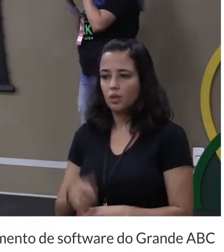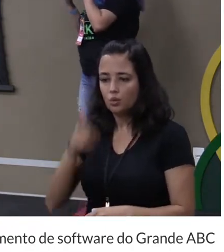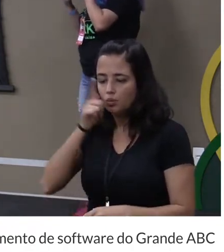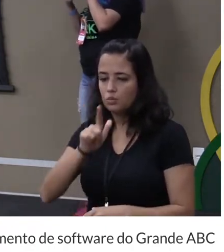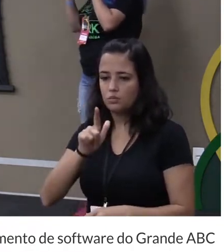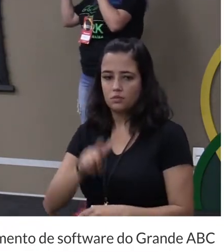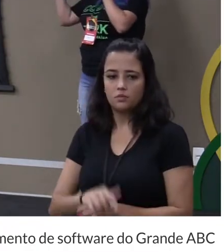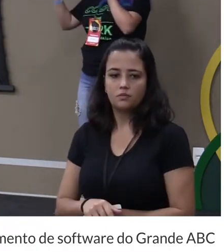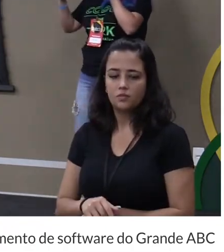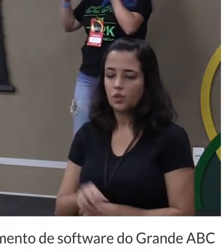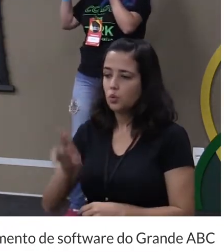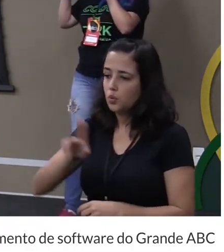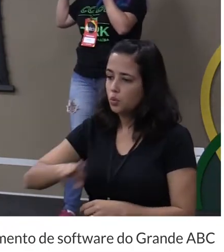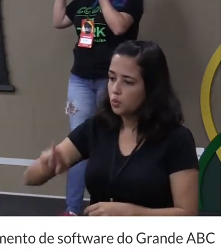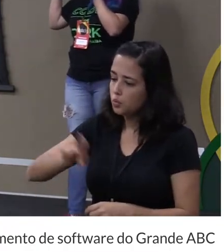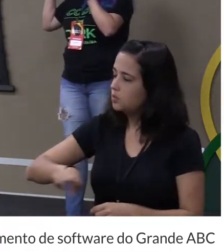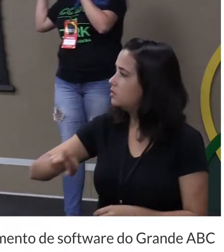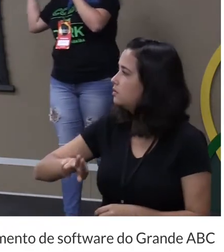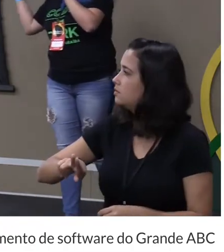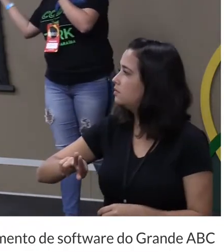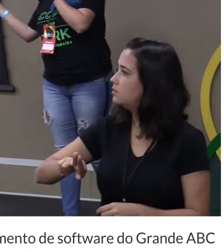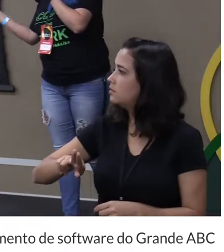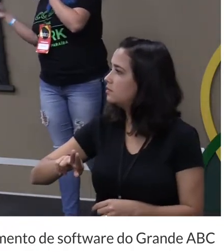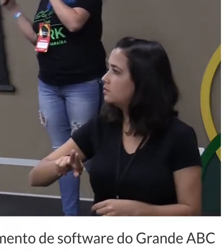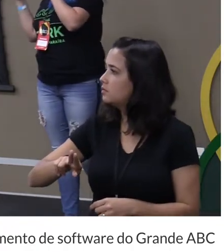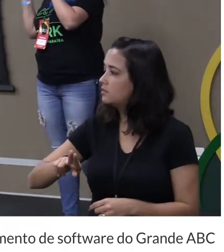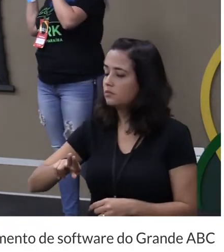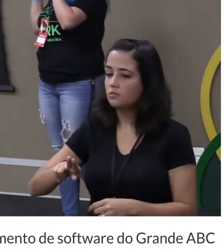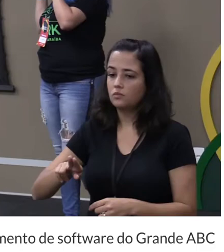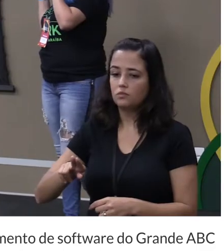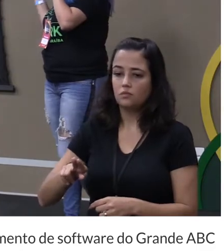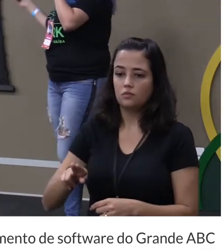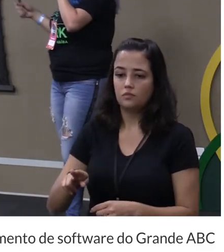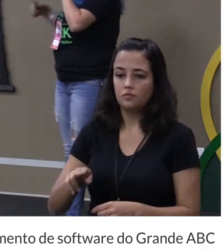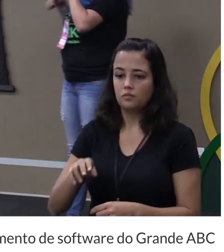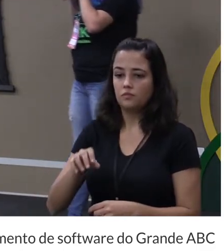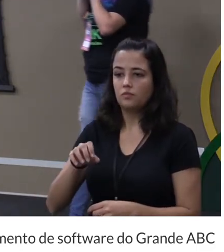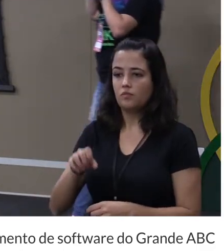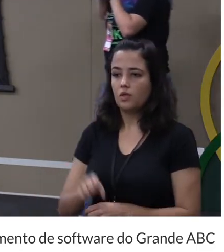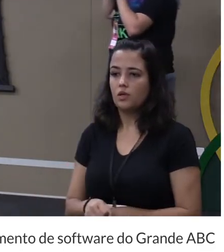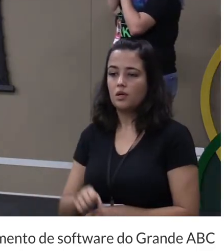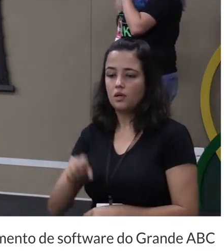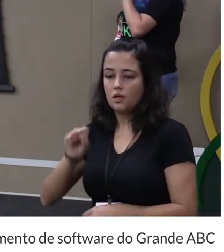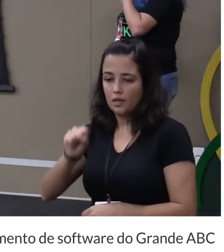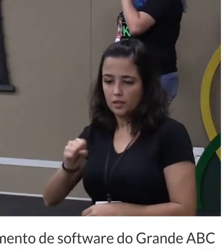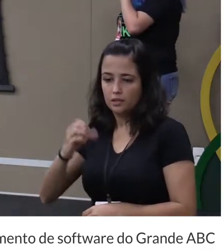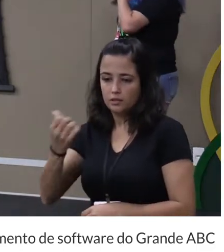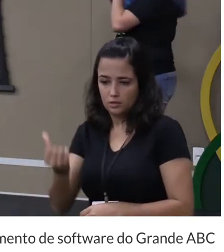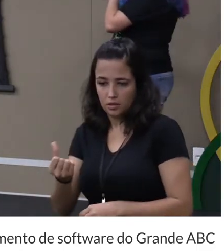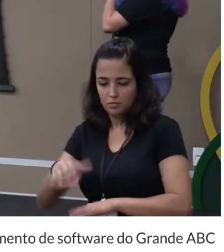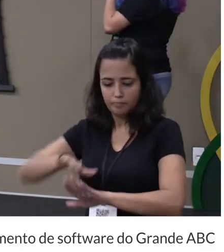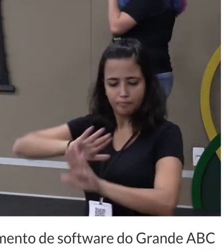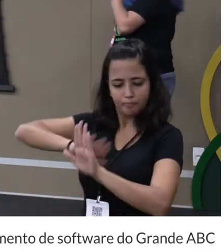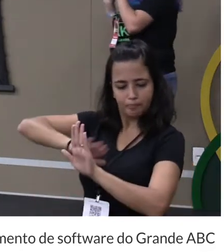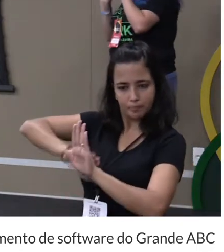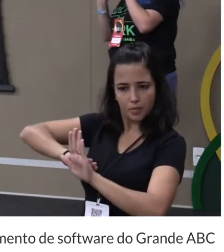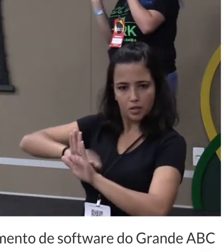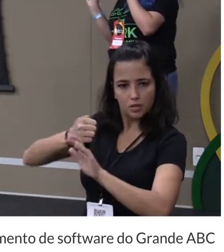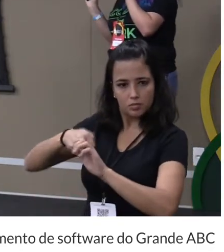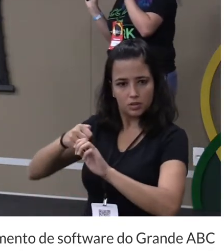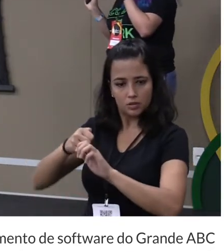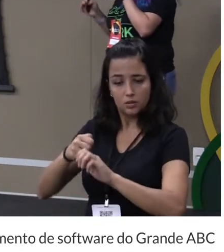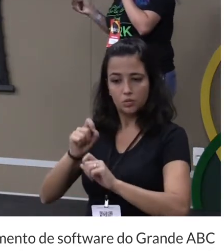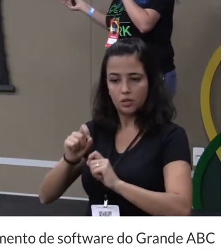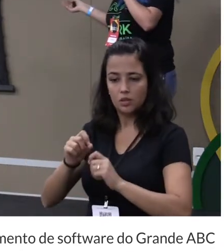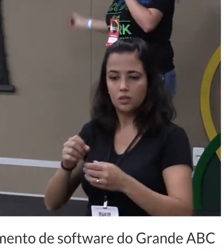renderizado porque eles usam lá o módulo do S6 umas coisinhas por trás e aí você precisa de um servidor